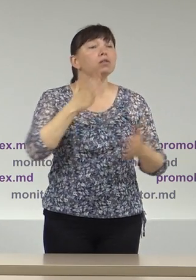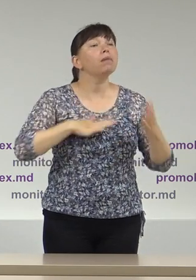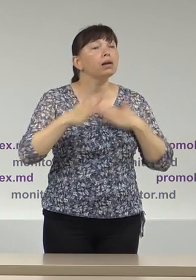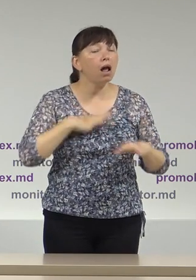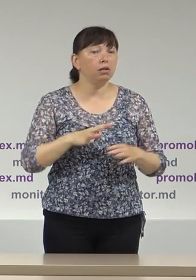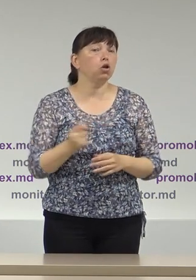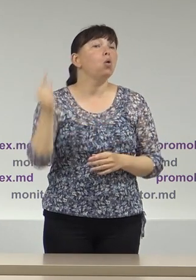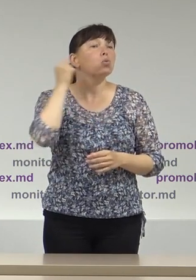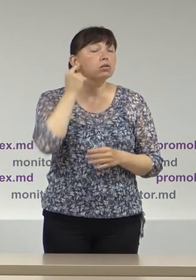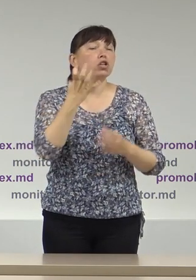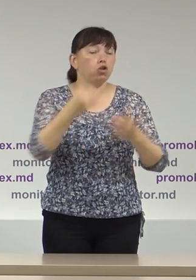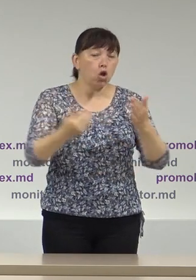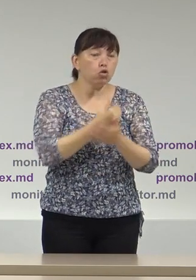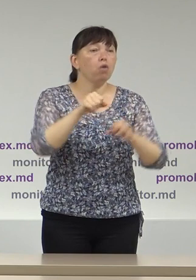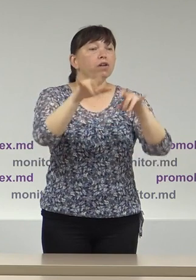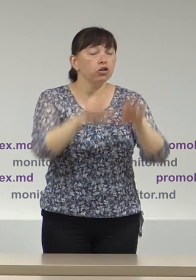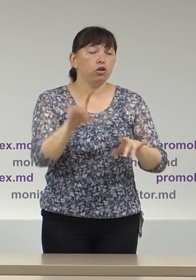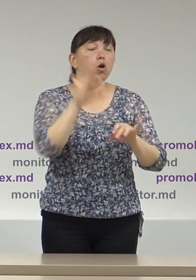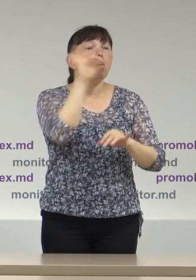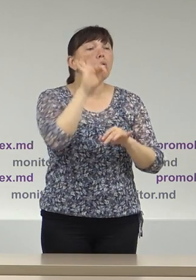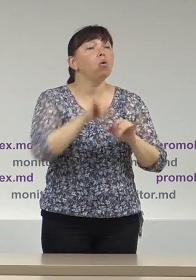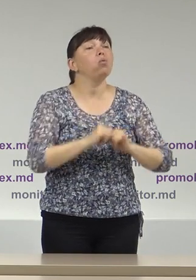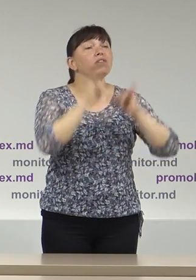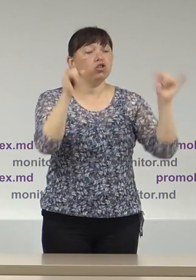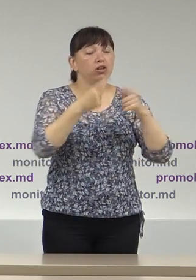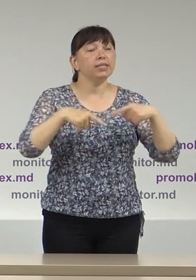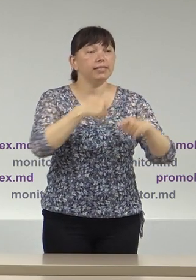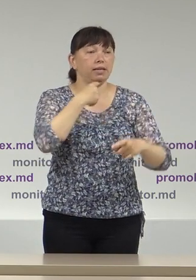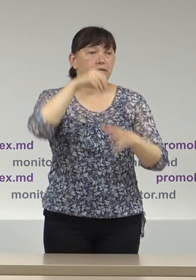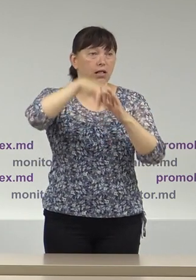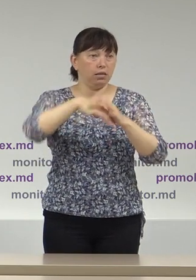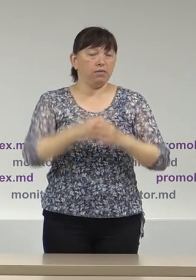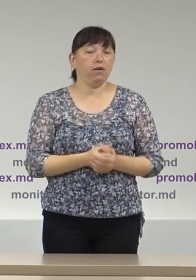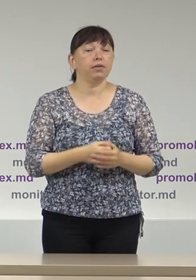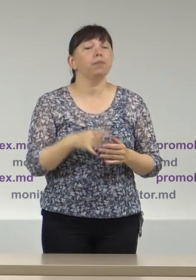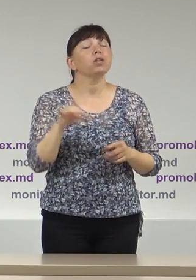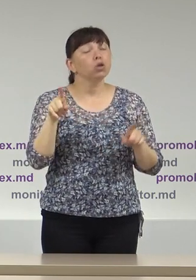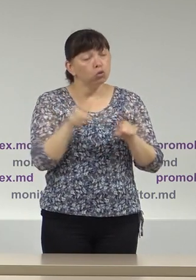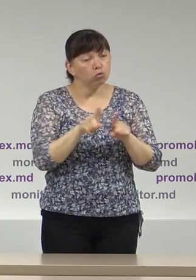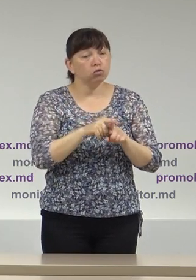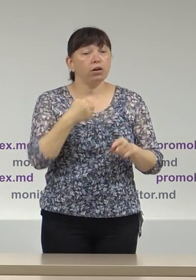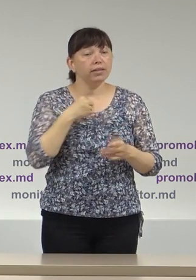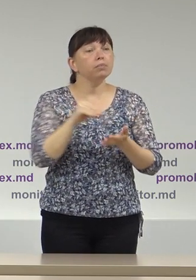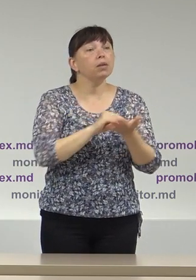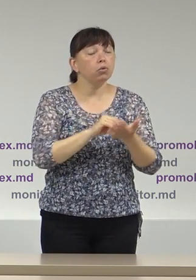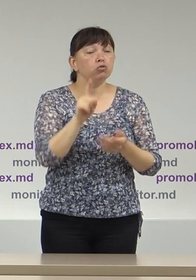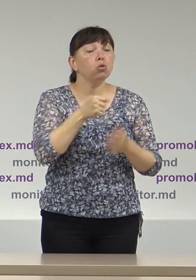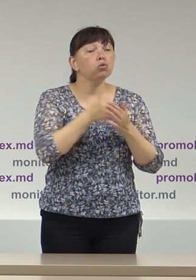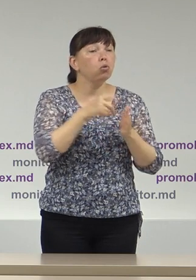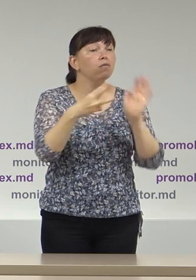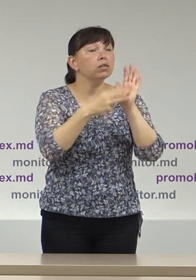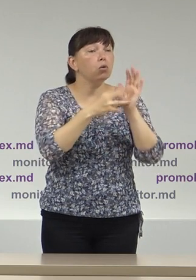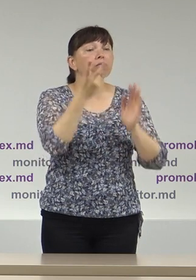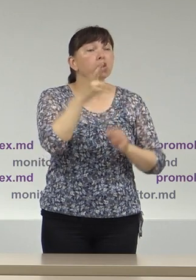majorarea acestui număr de secții de votare. Totuși, în context, reiterăm că până la data de 8